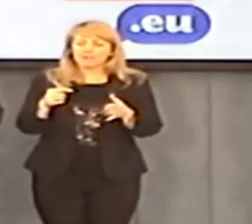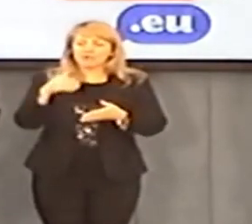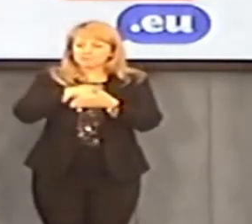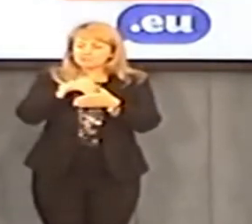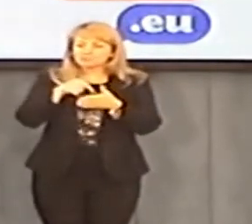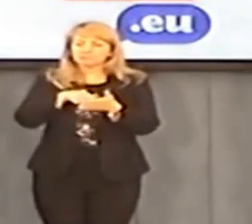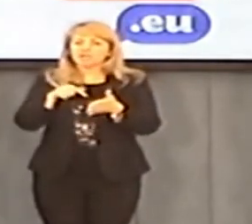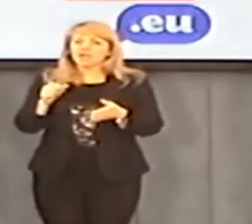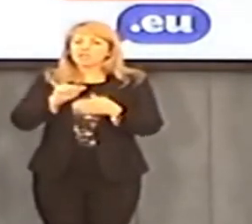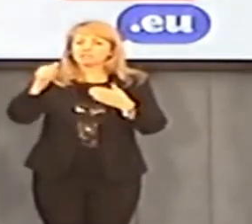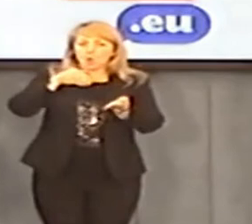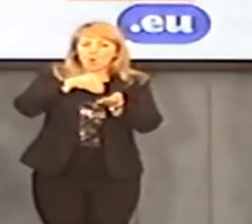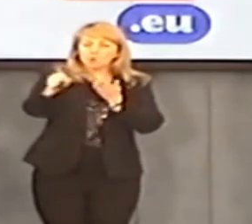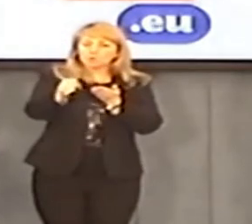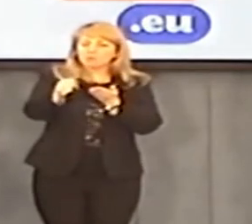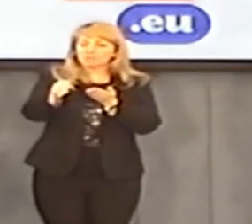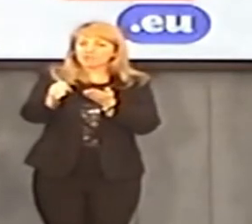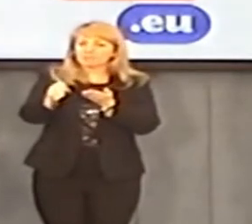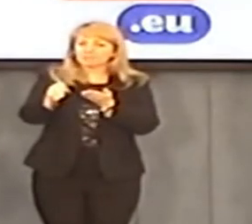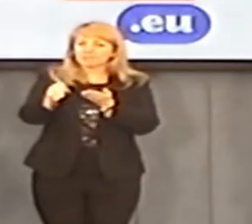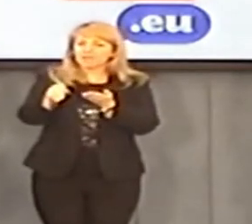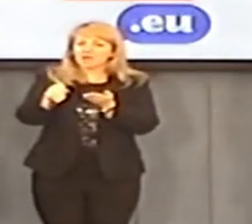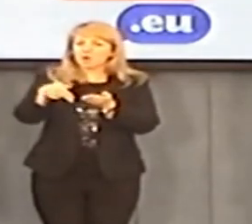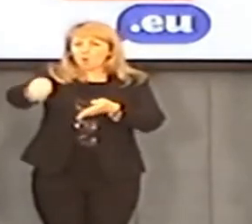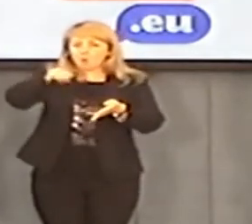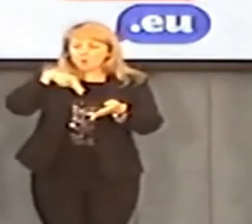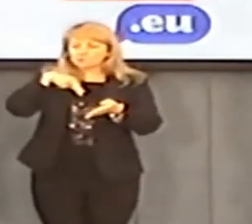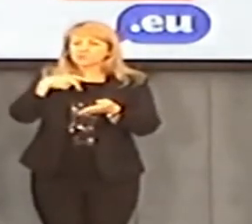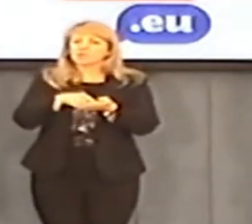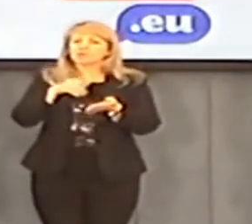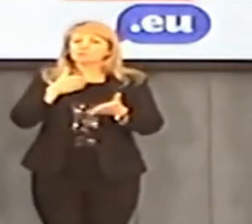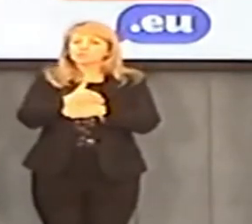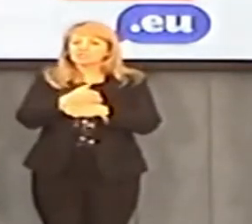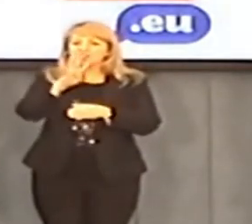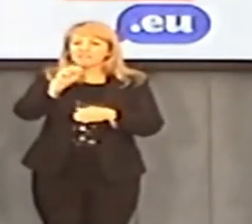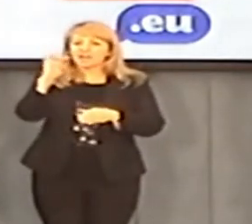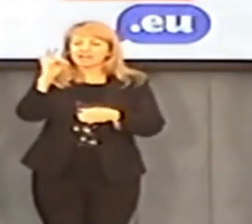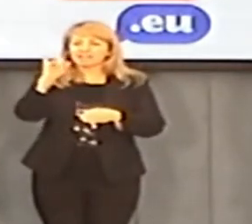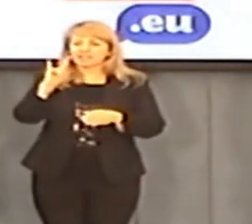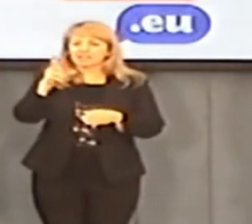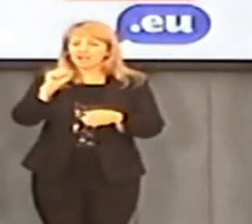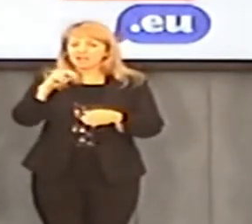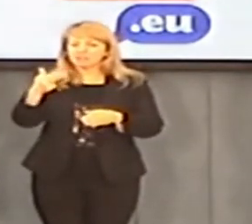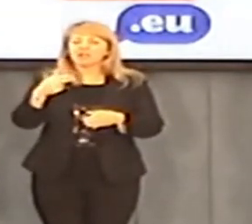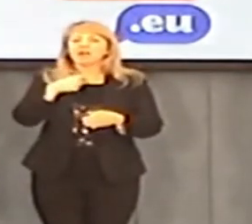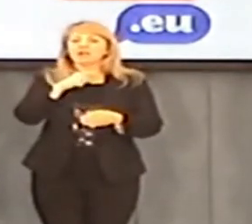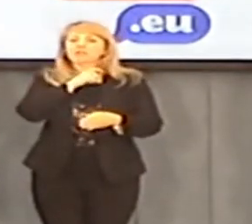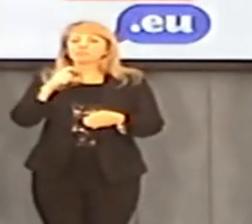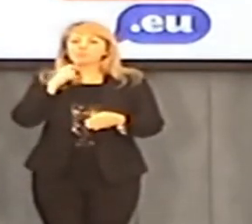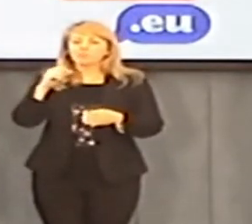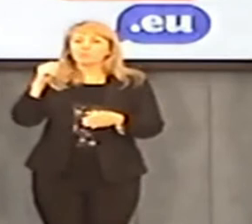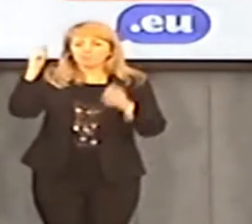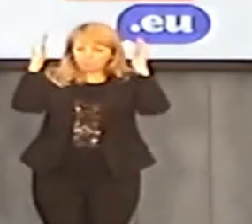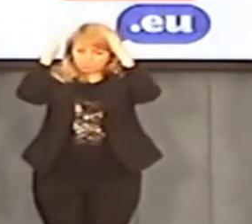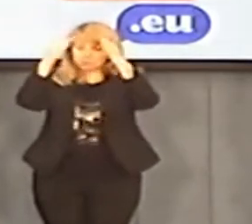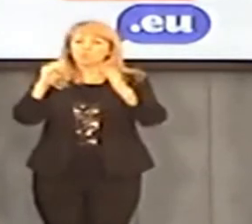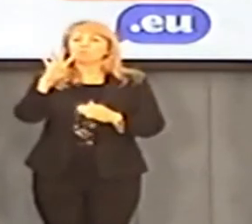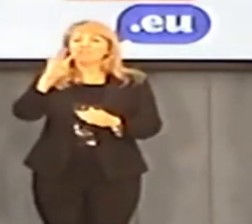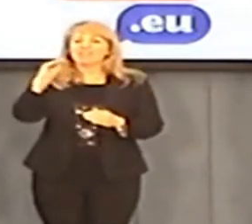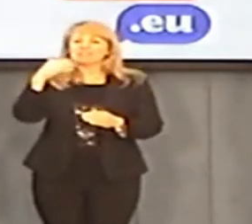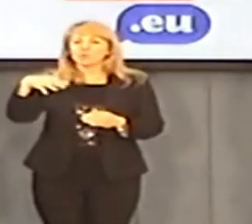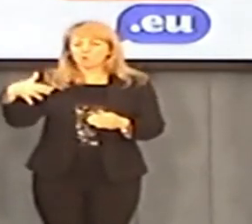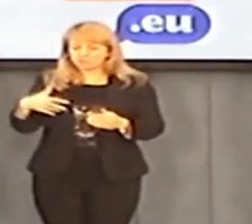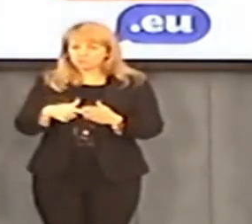skandal związany z odmową wydania przez Watykan